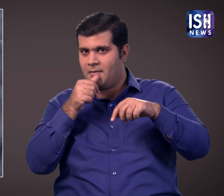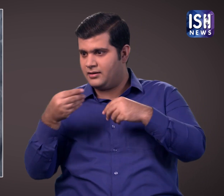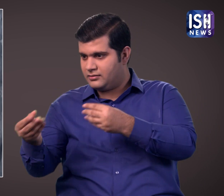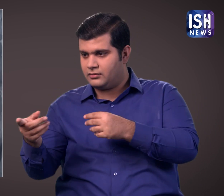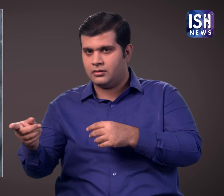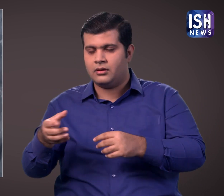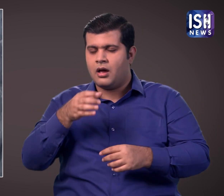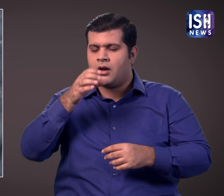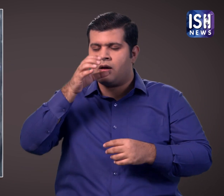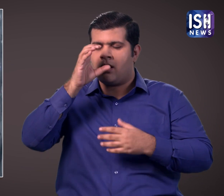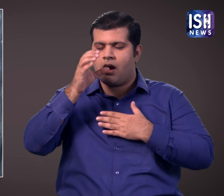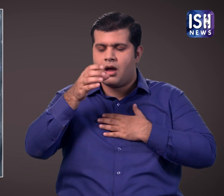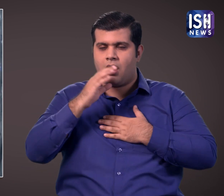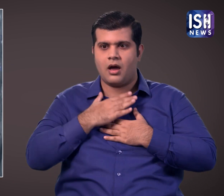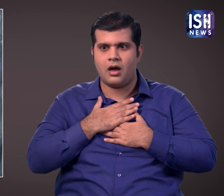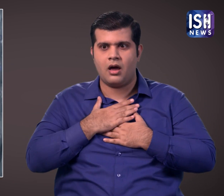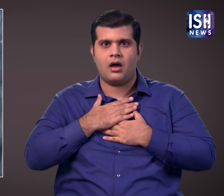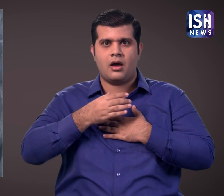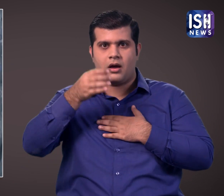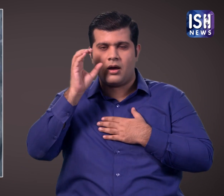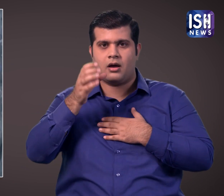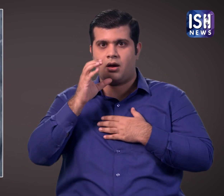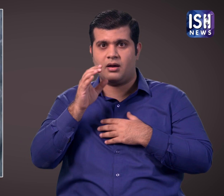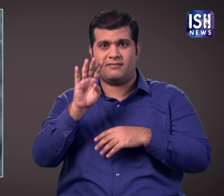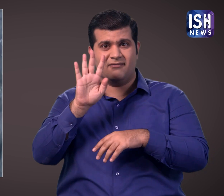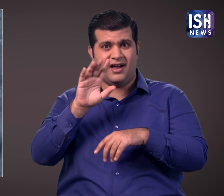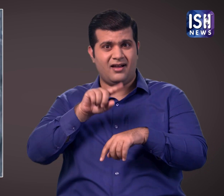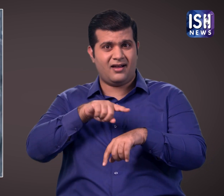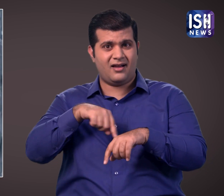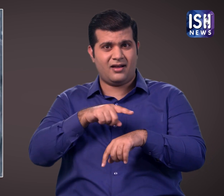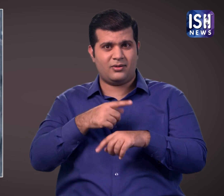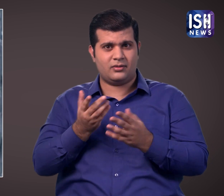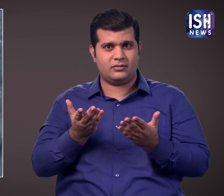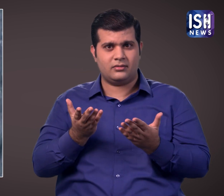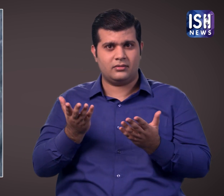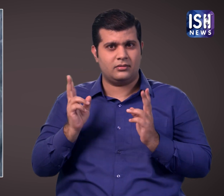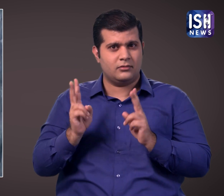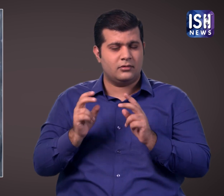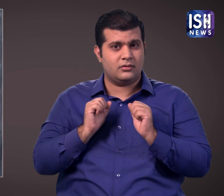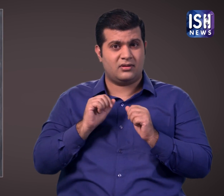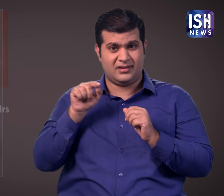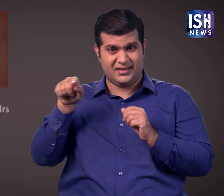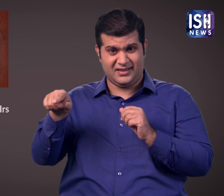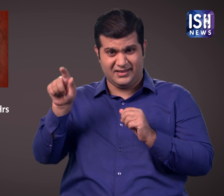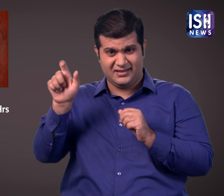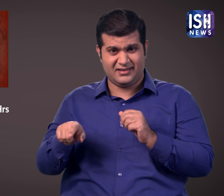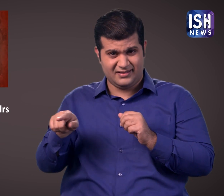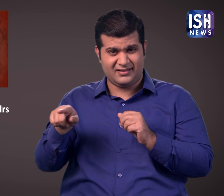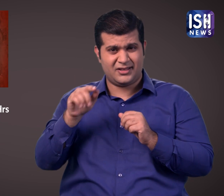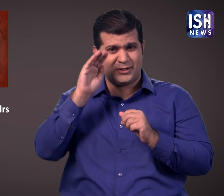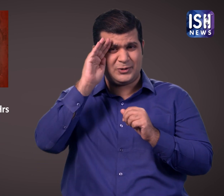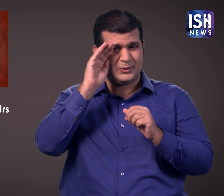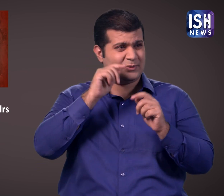जब सेना ने उसे 45 गंटों के बाद पानी का पहला कूट दिया तो उसने कृतकना पुर्वक उसे निगल लिया